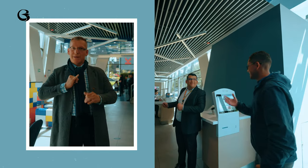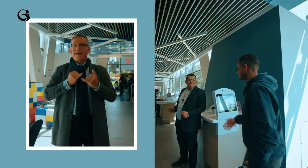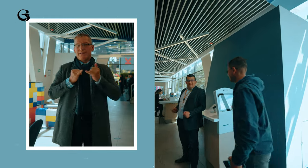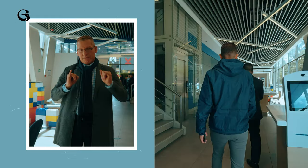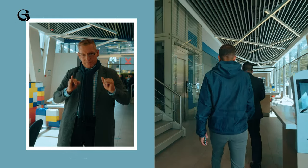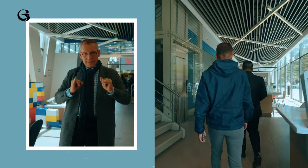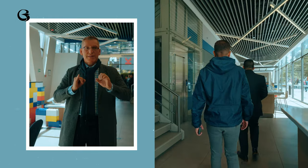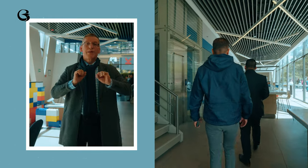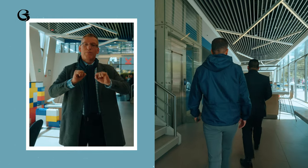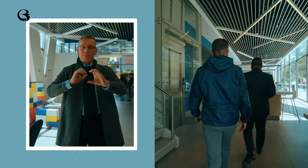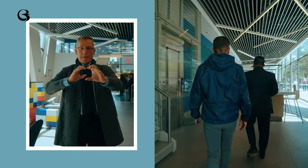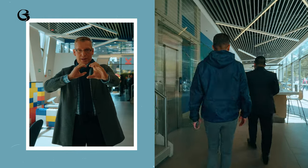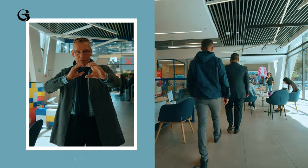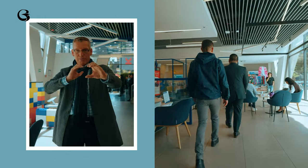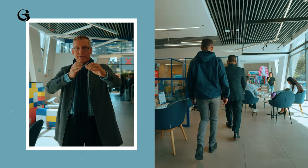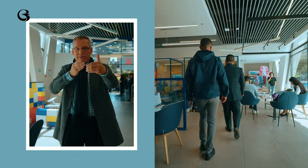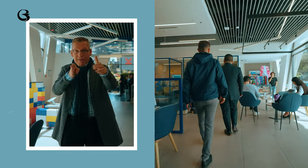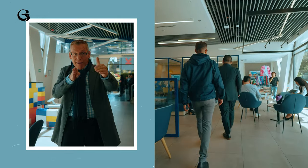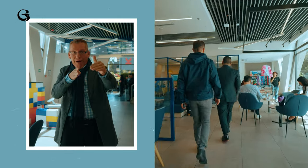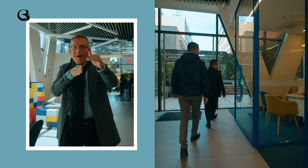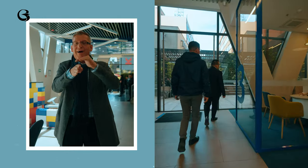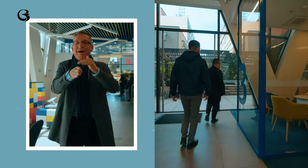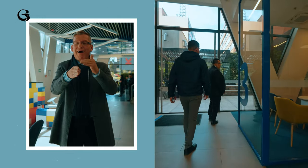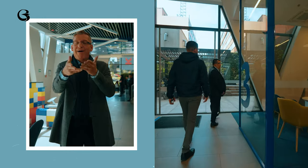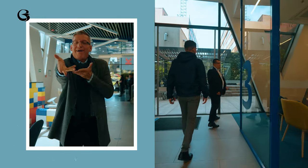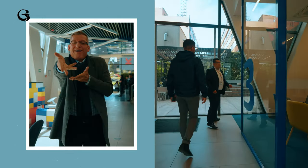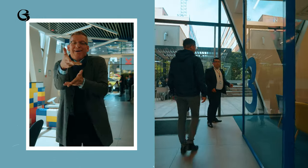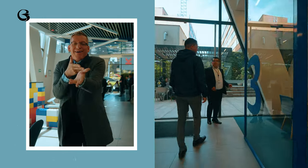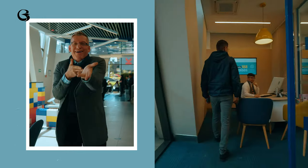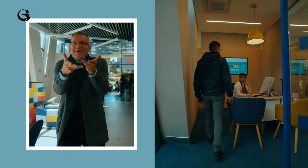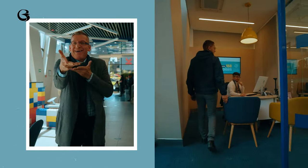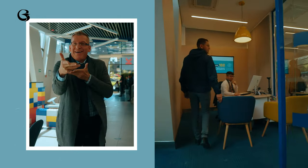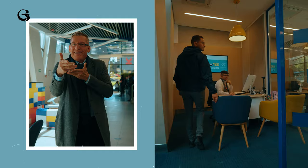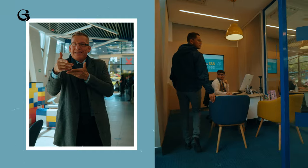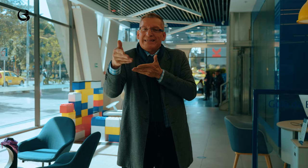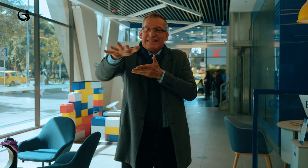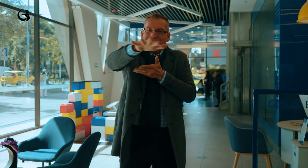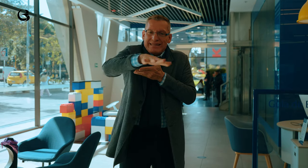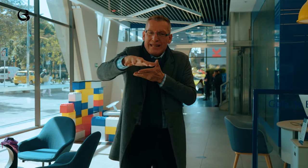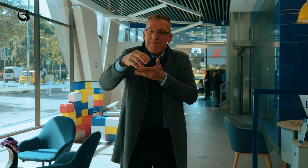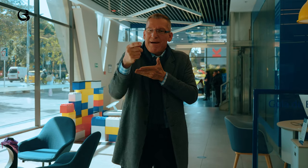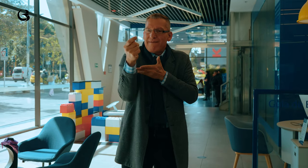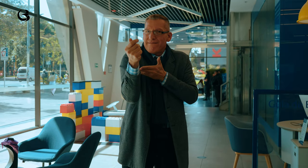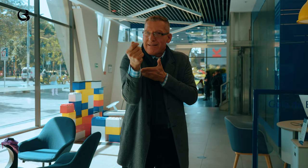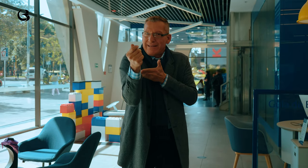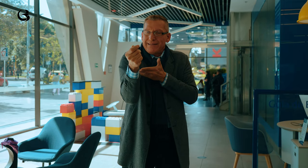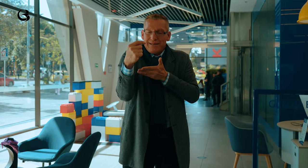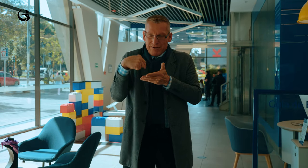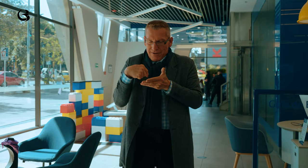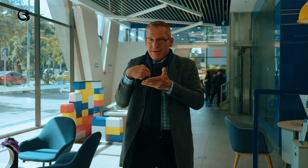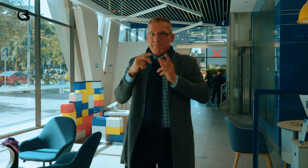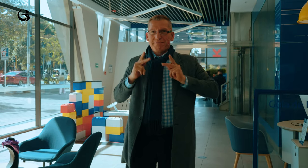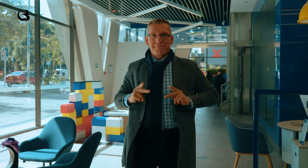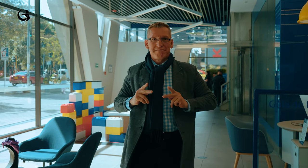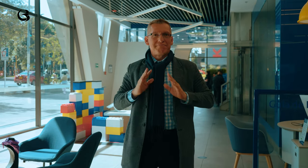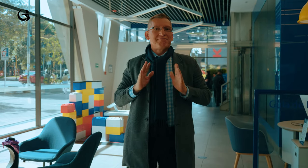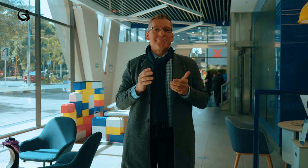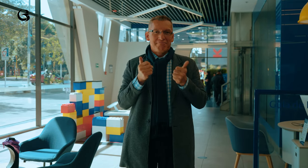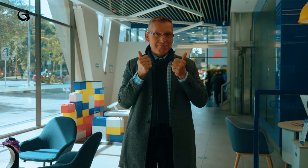independencia y comunicación al adquirir estos servicios, en donde como persona puede darse un desarrollo